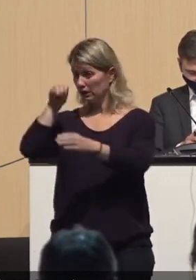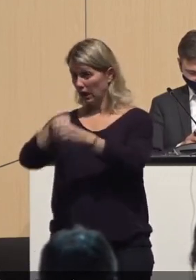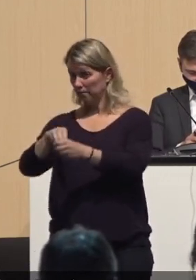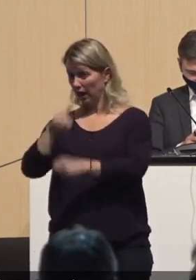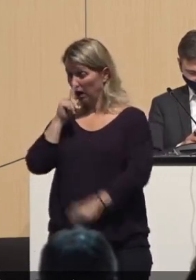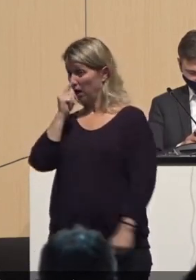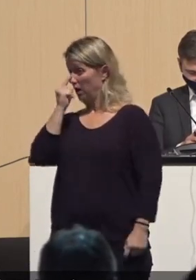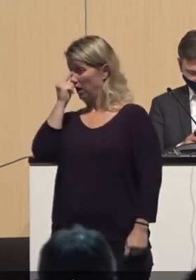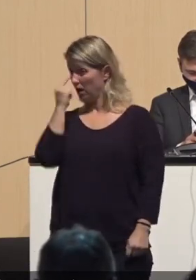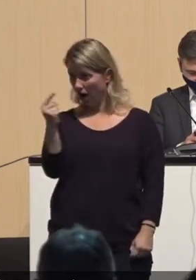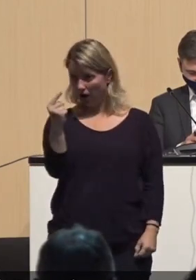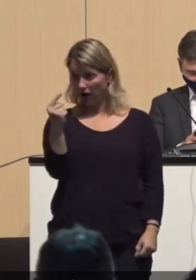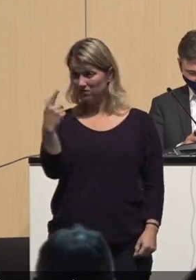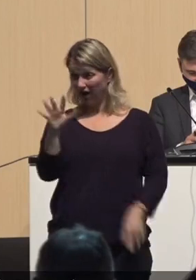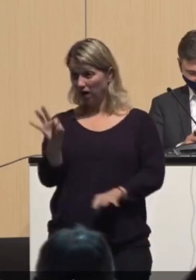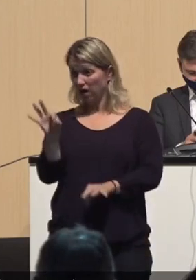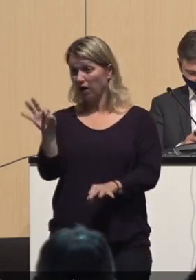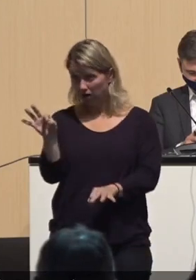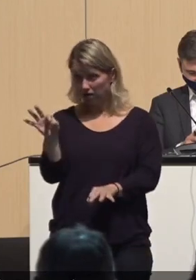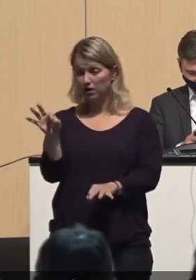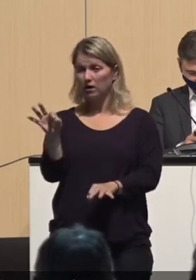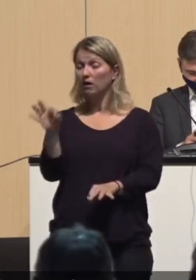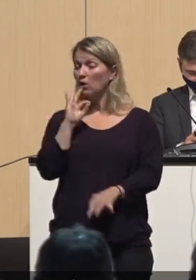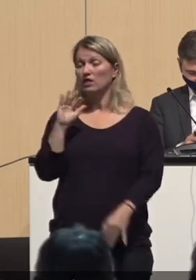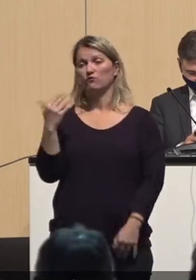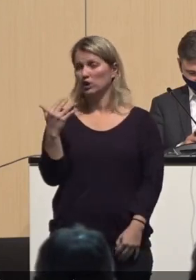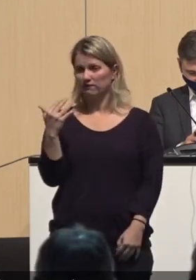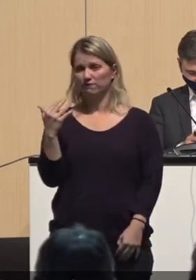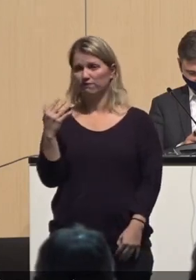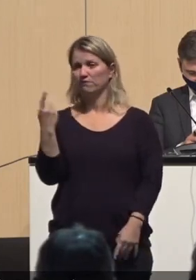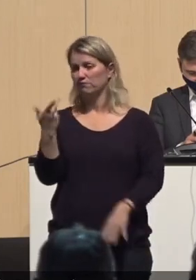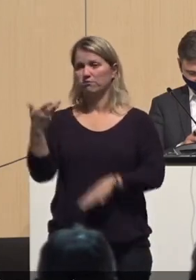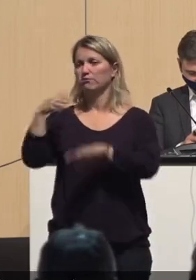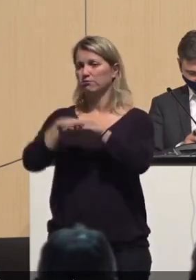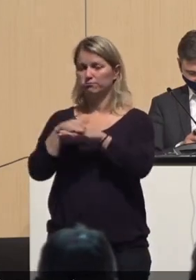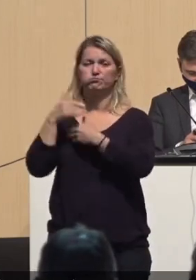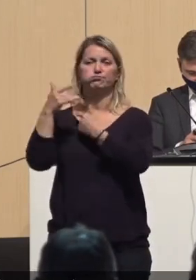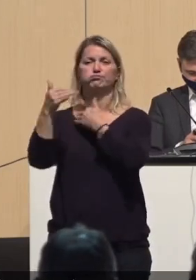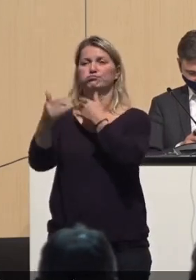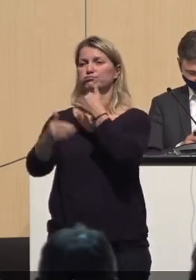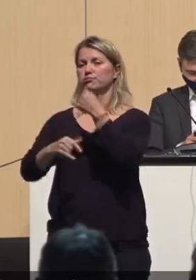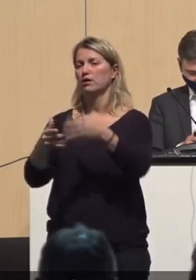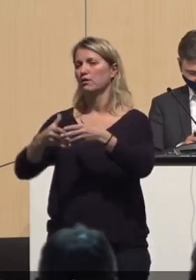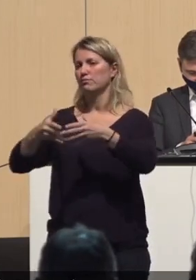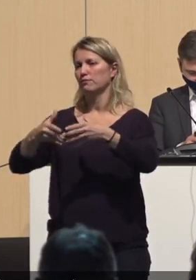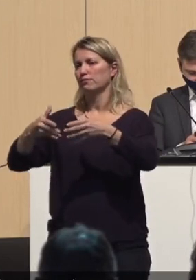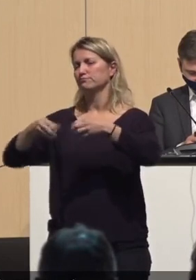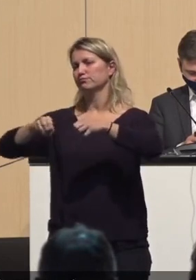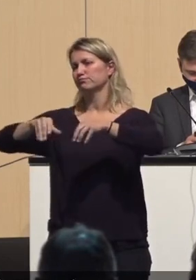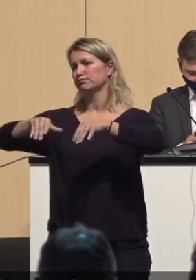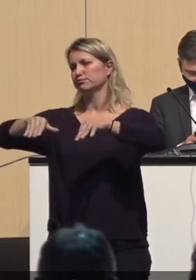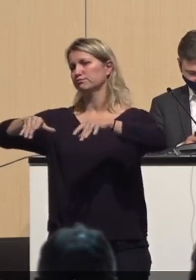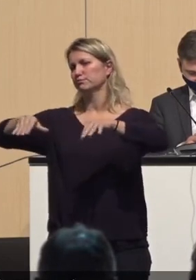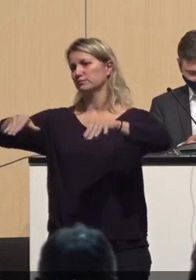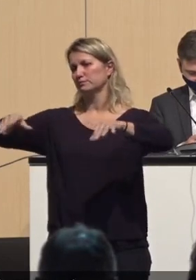ansteckend ist, dann haben wir aus fünf sozusagen über die Zeit, hat man das reingetragen in die